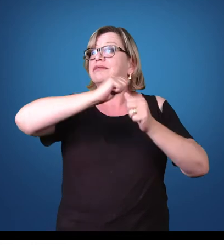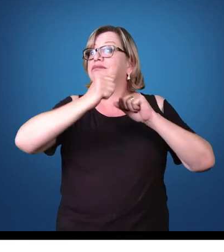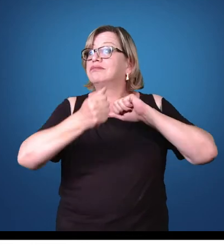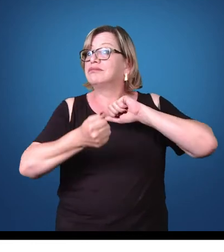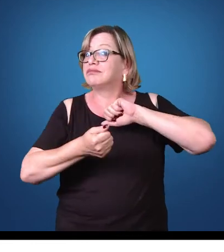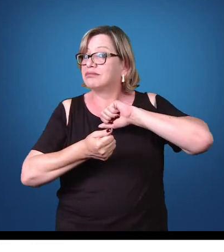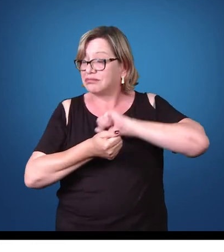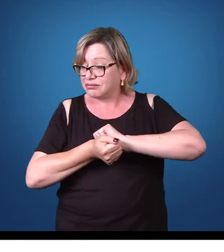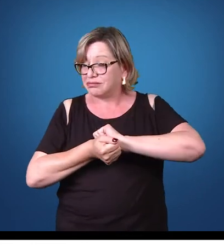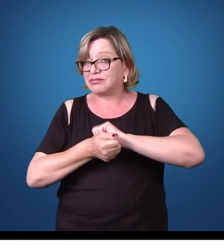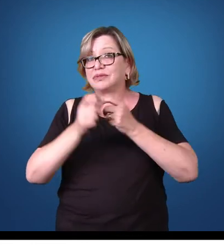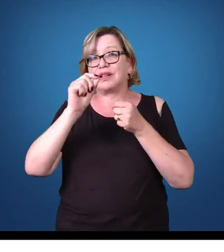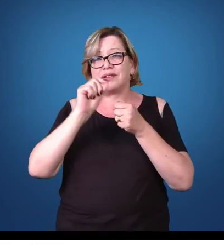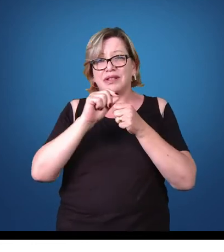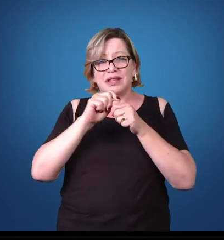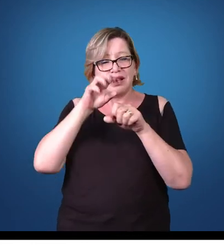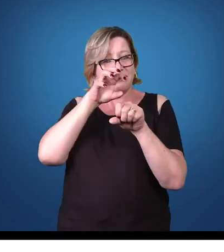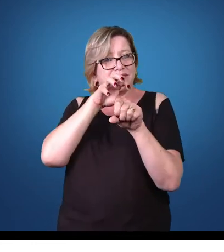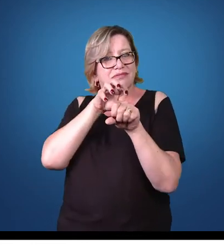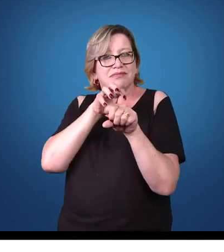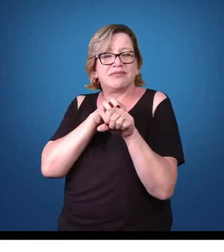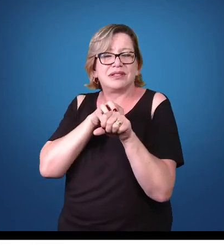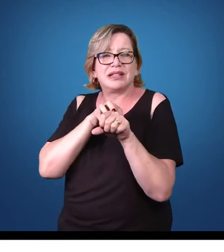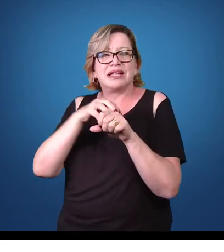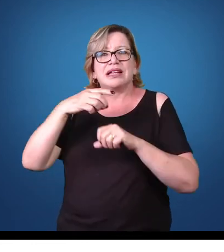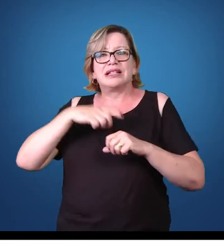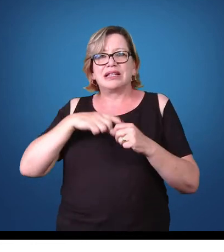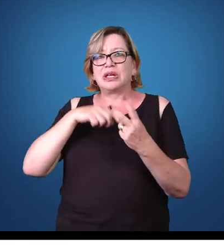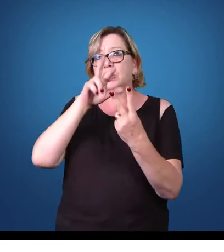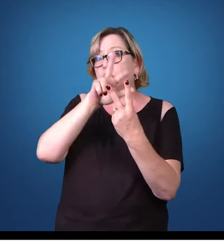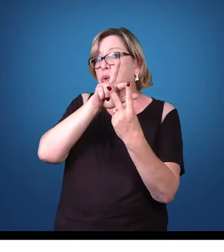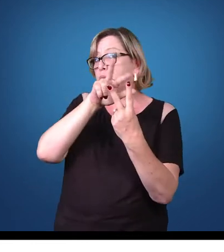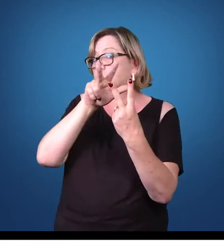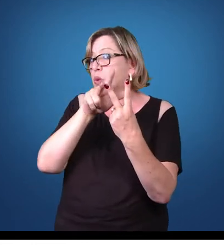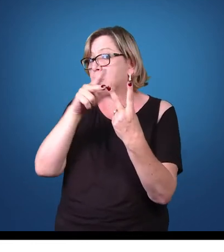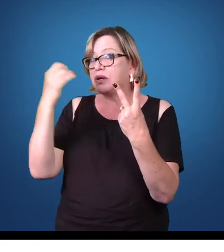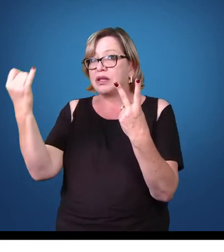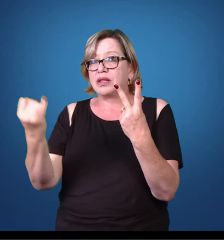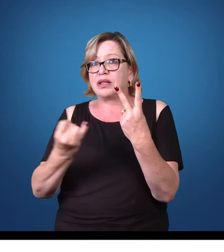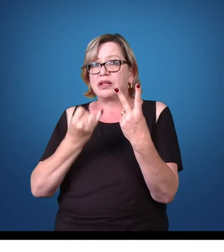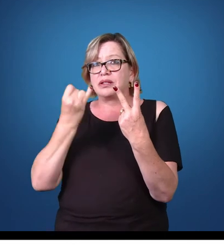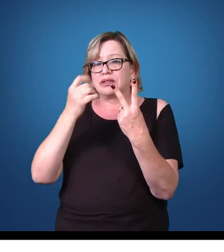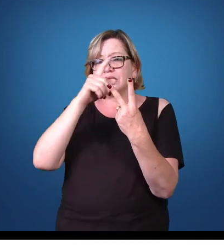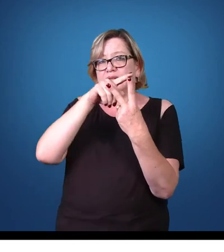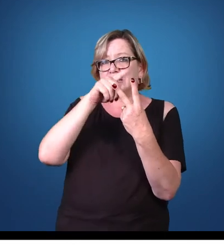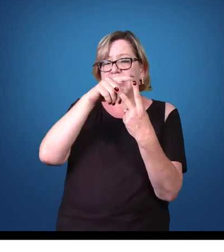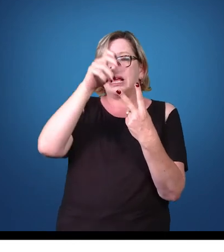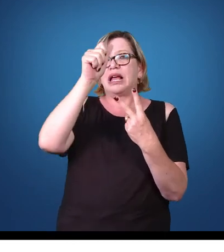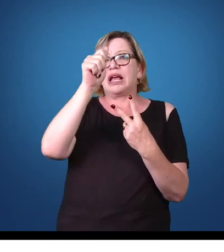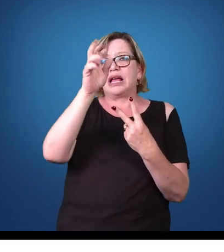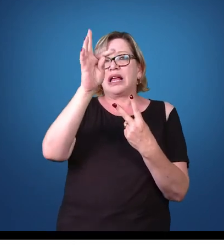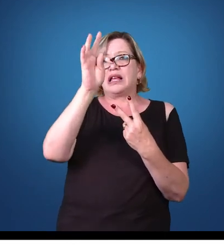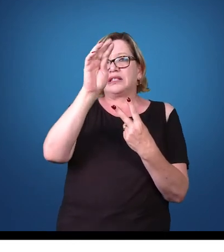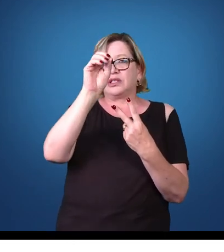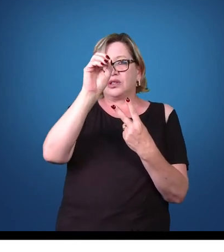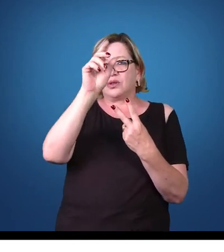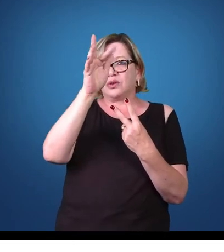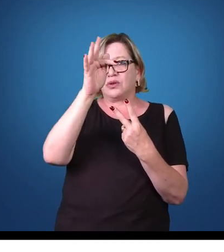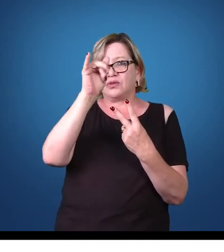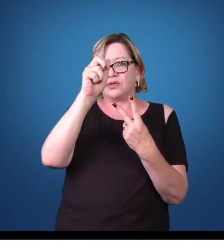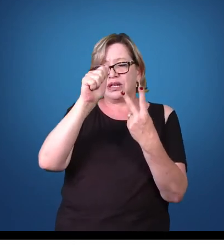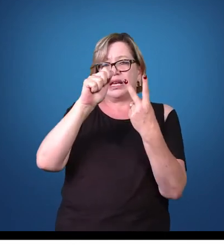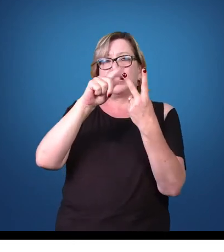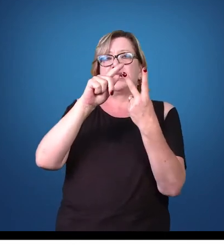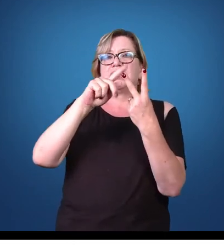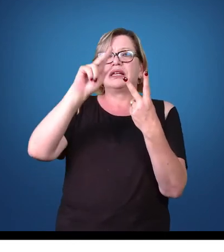que esses parasitas desenvolveram ao longo do tempo, existem duas fundamentais, que é o processo de atrofia e o processo de